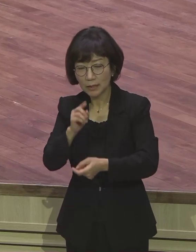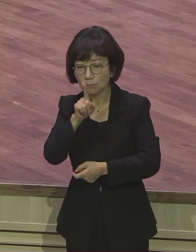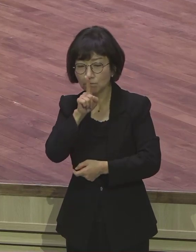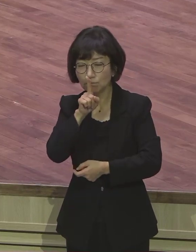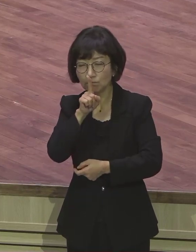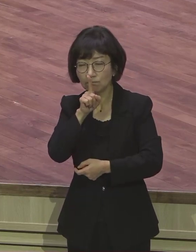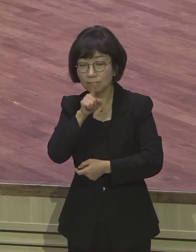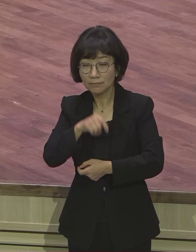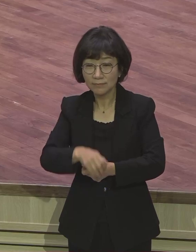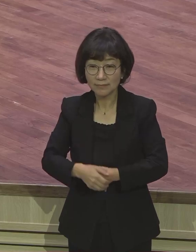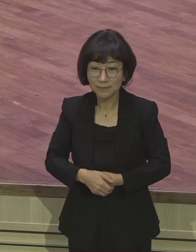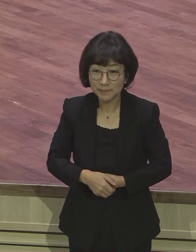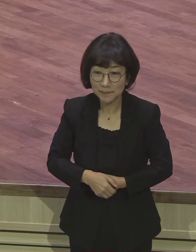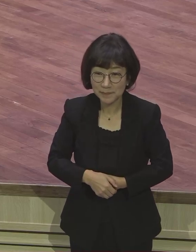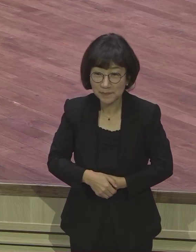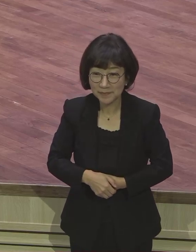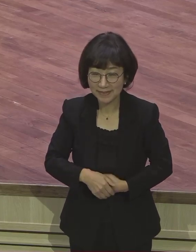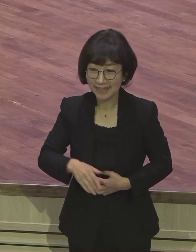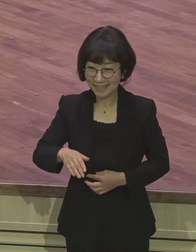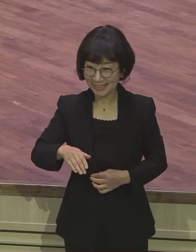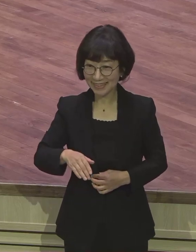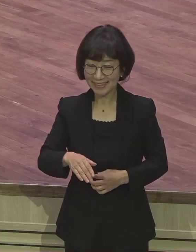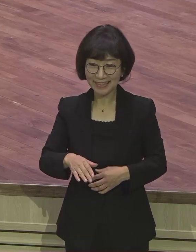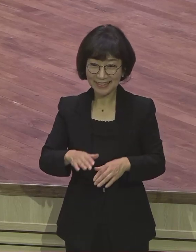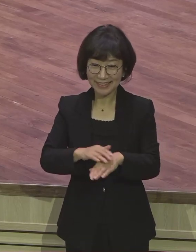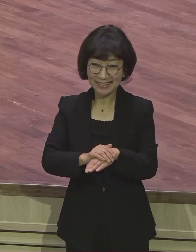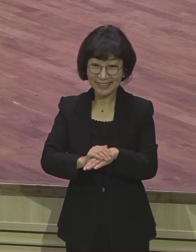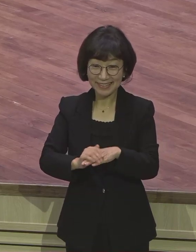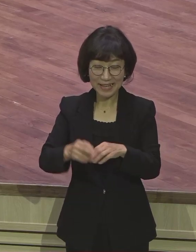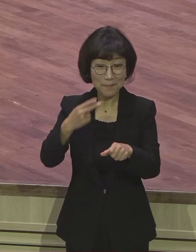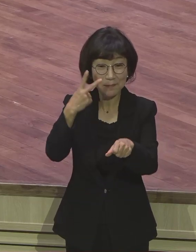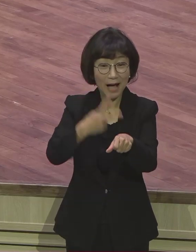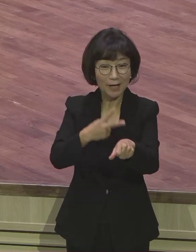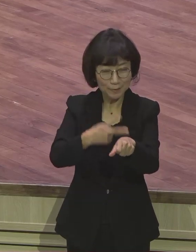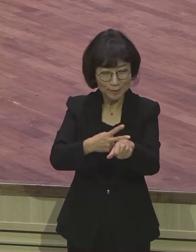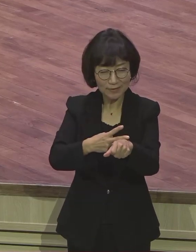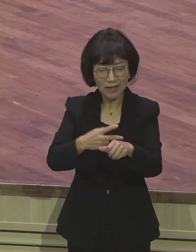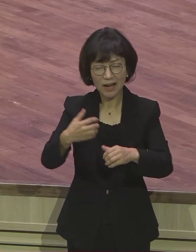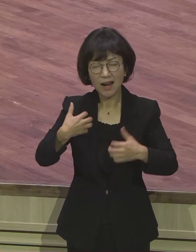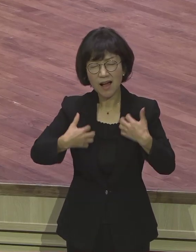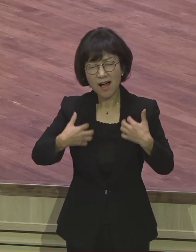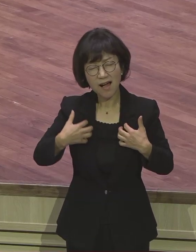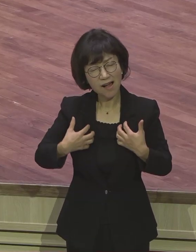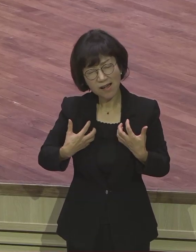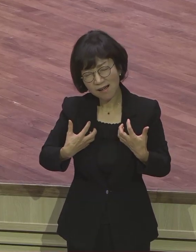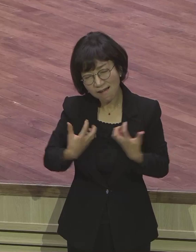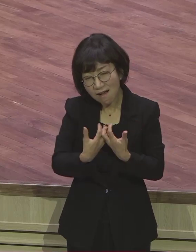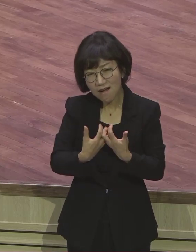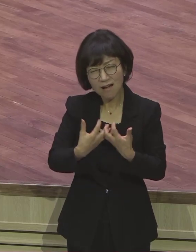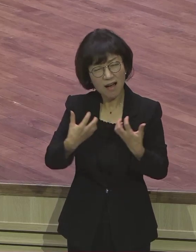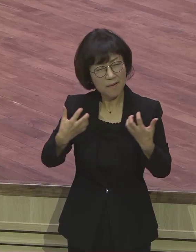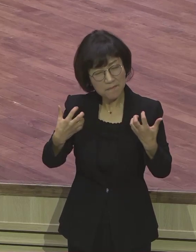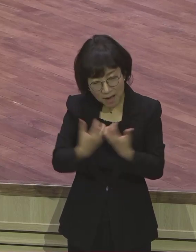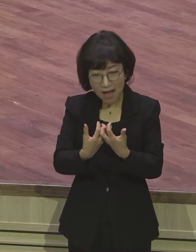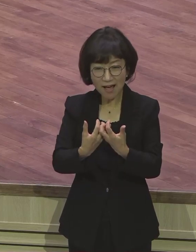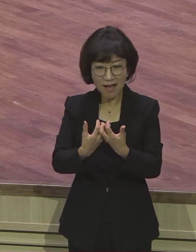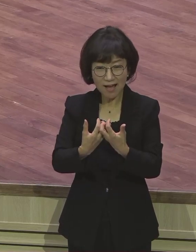폭발하는 기쁨 거리가 멀리 있습니까? 가만히 목상해보세요. 감사밖에 없지.